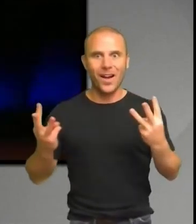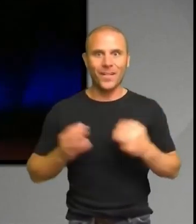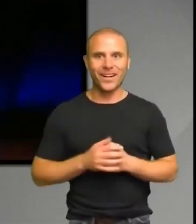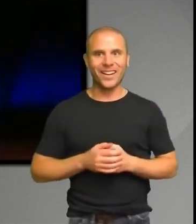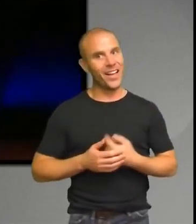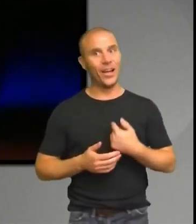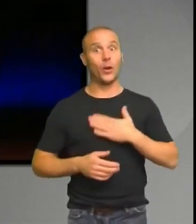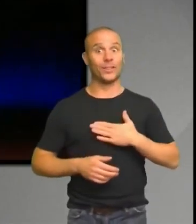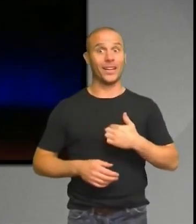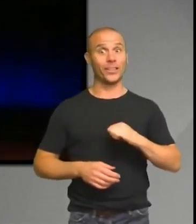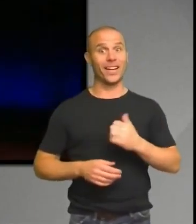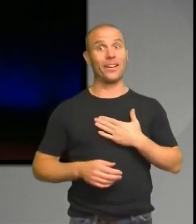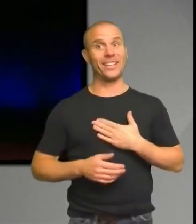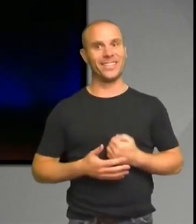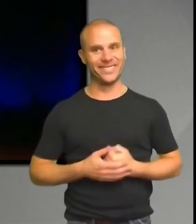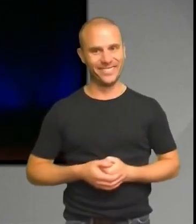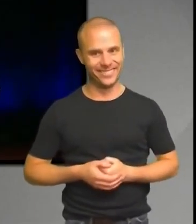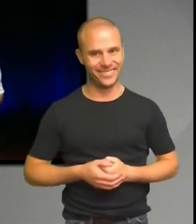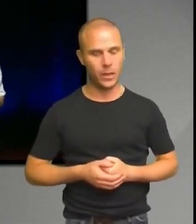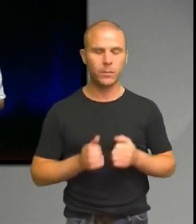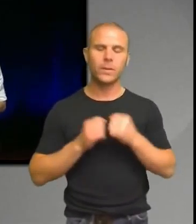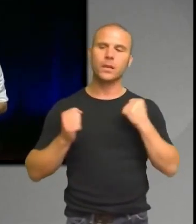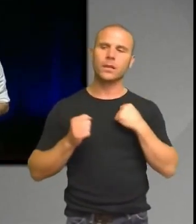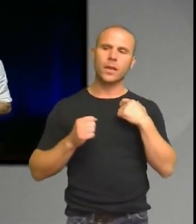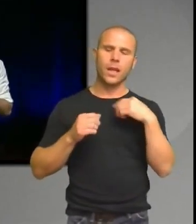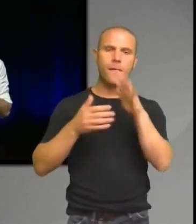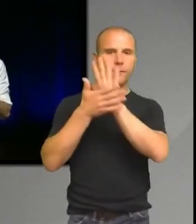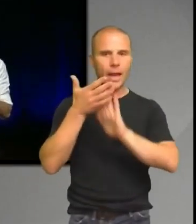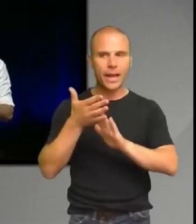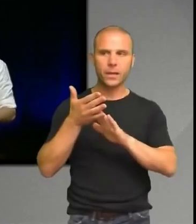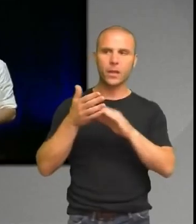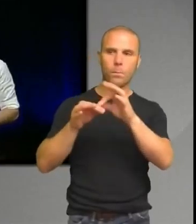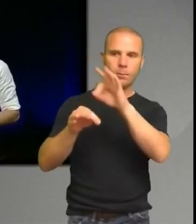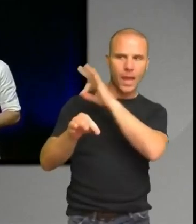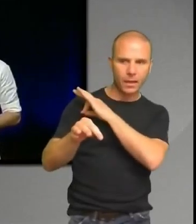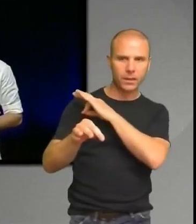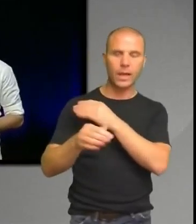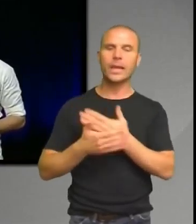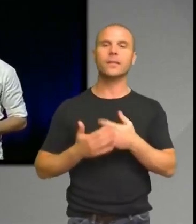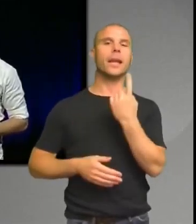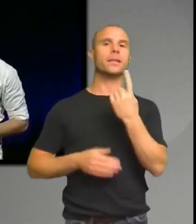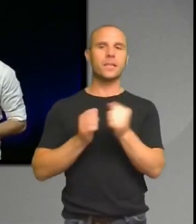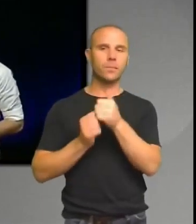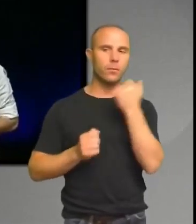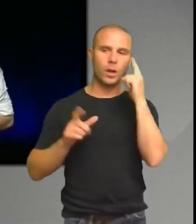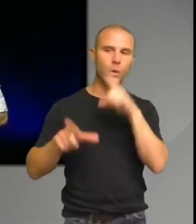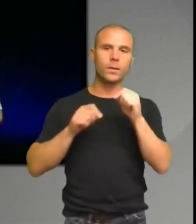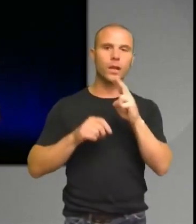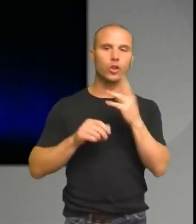Wow. Men att mäta stjärnans färg och färgskiftningar är inte det enda sättet att upptäcka nya planeter, men som till metod också